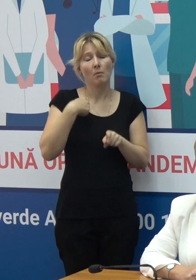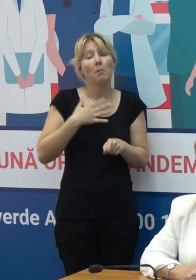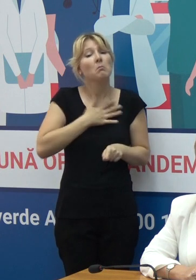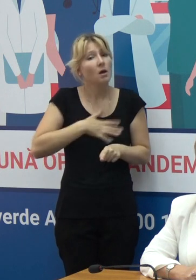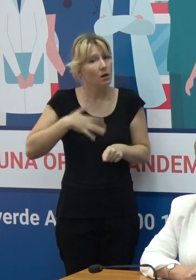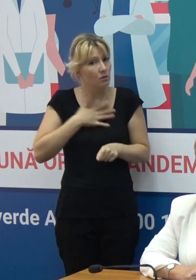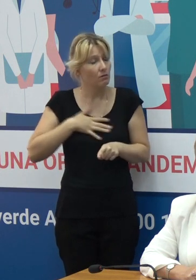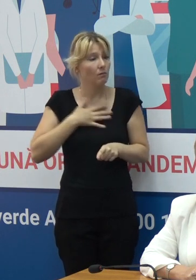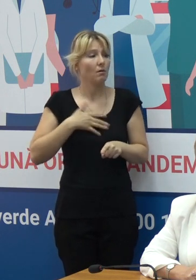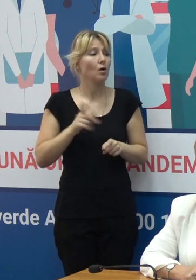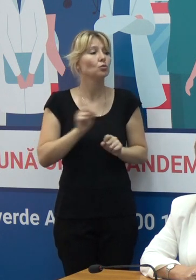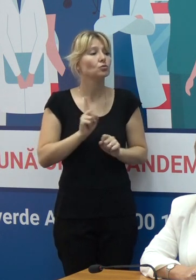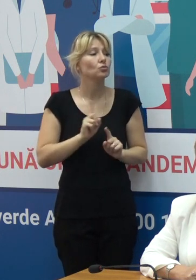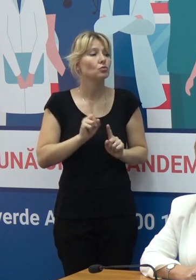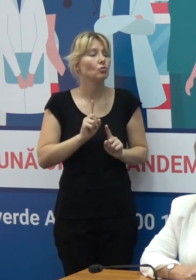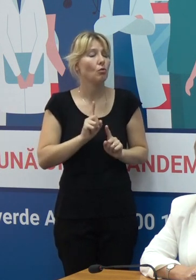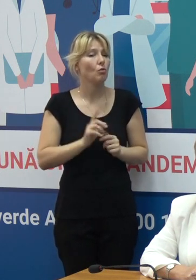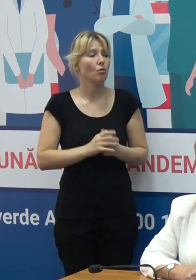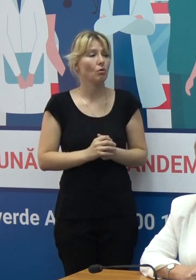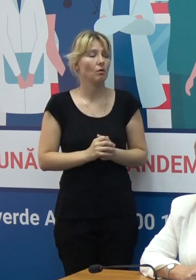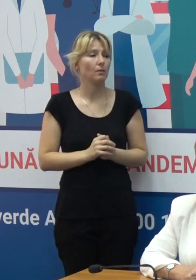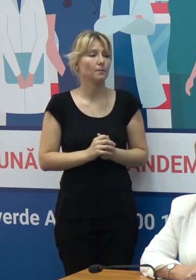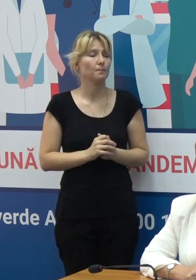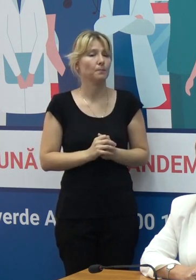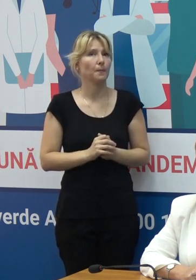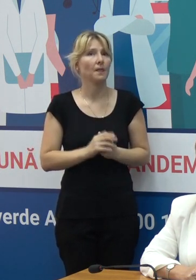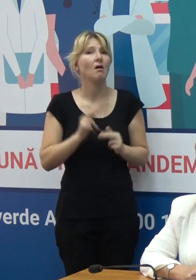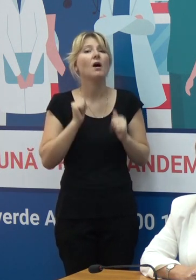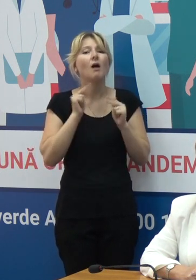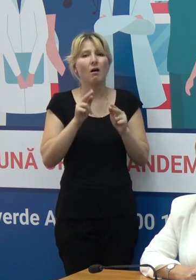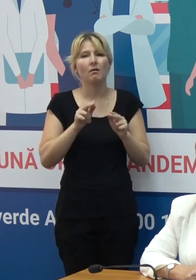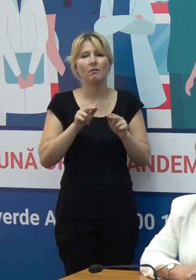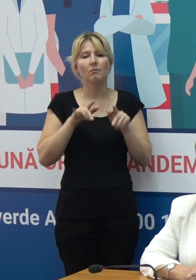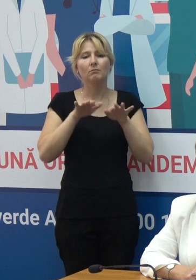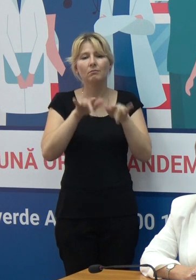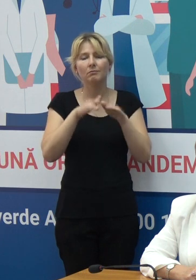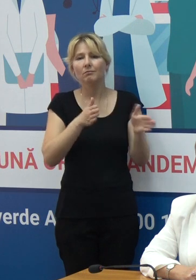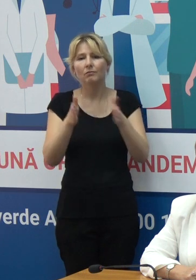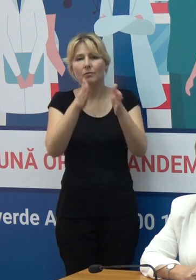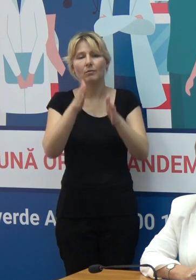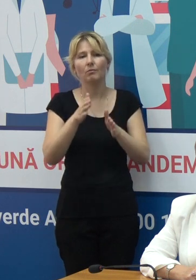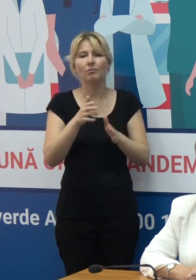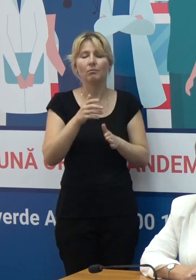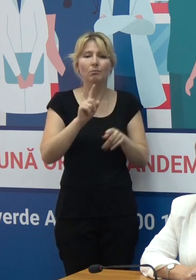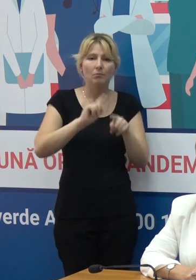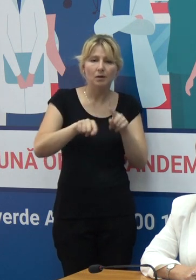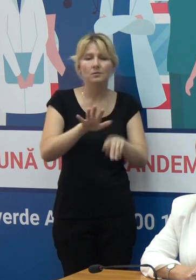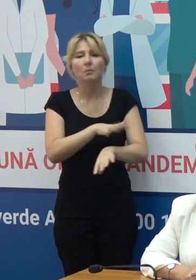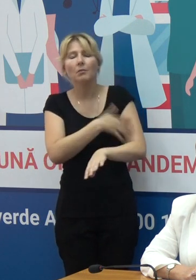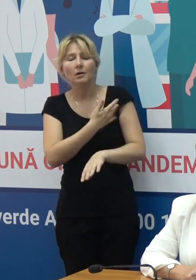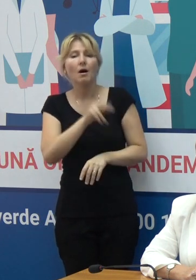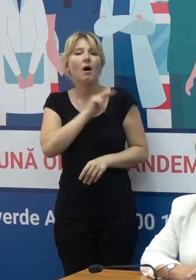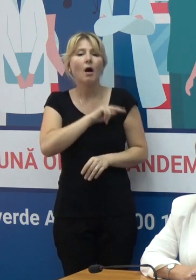într-o mare măsură, cum decurge procesul de vaccinare a